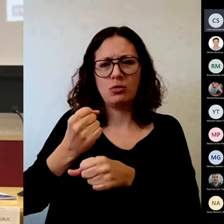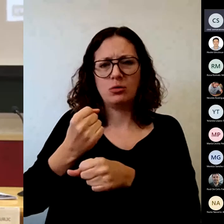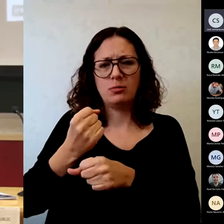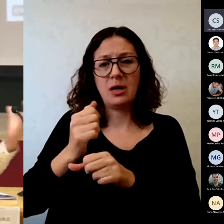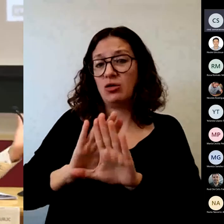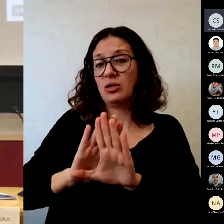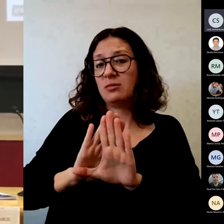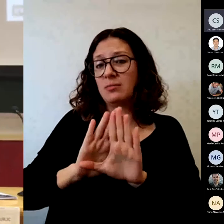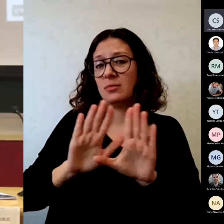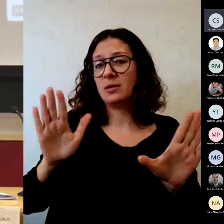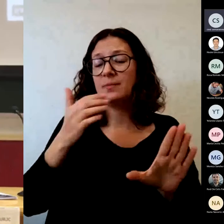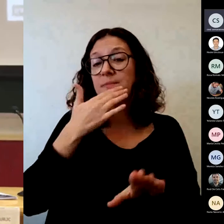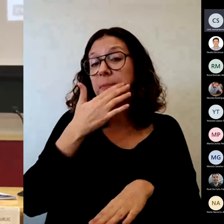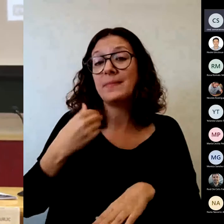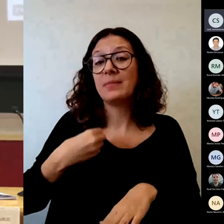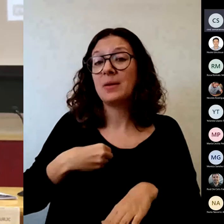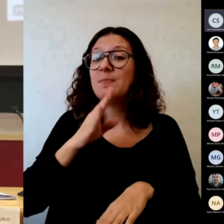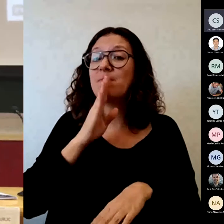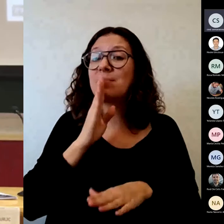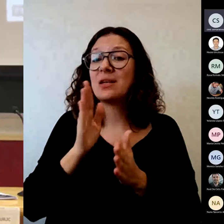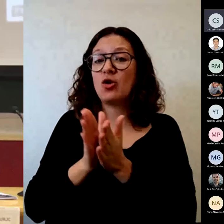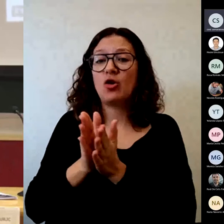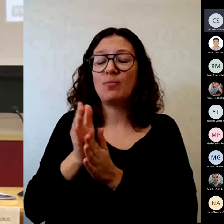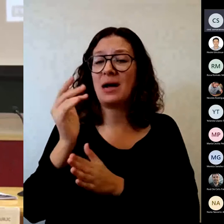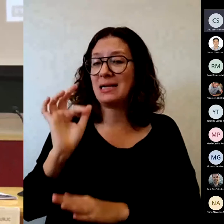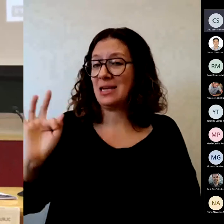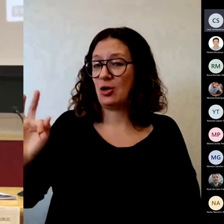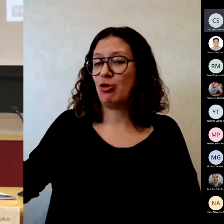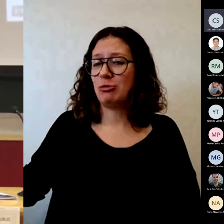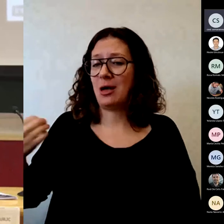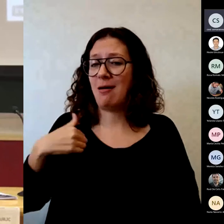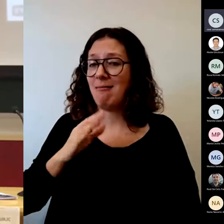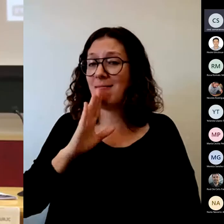habían mencionado mis compañeros en esta